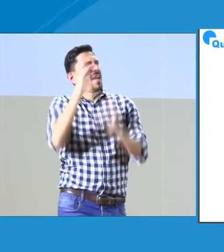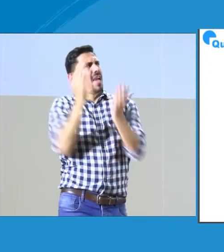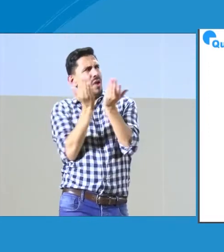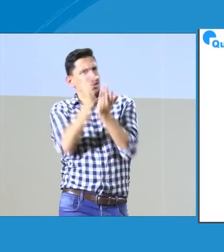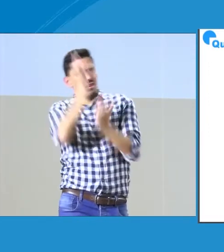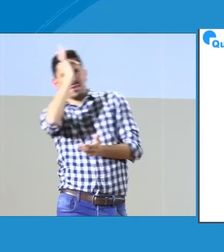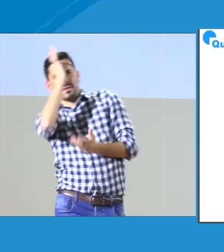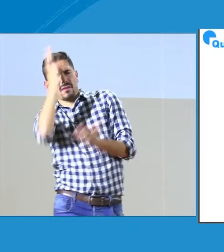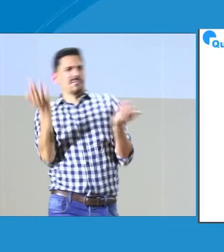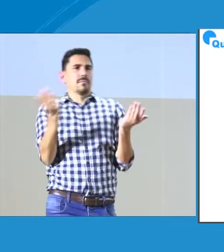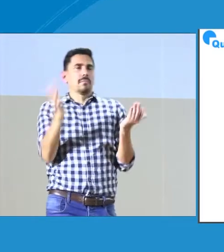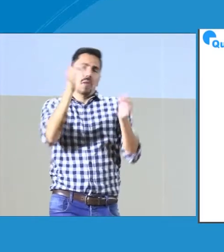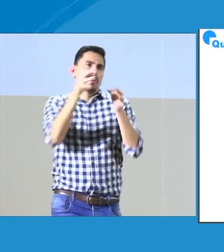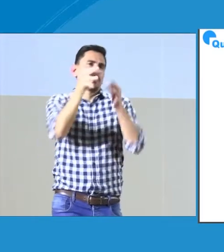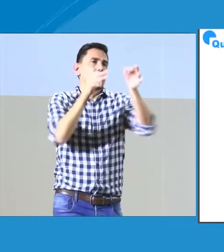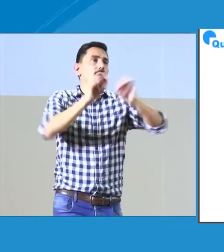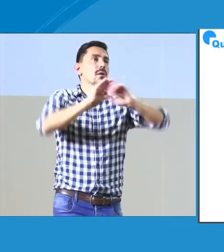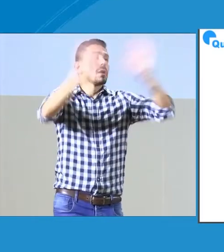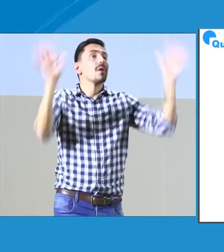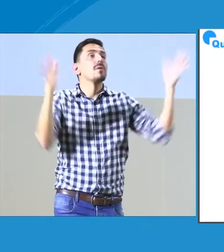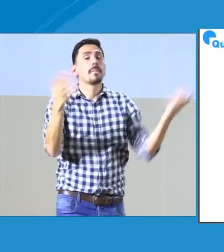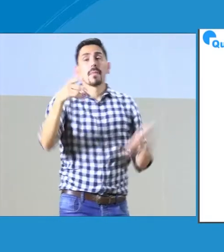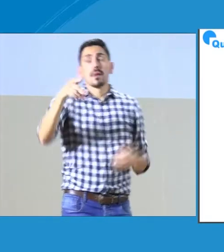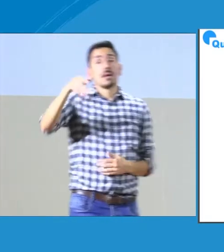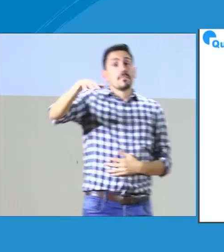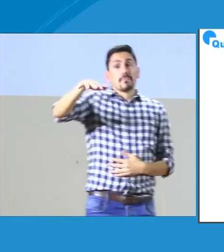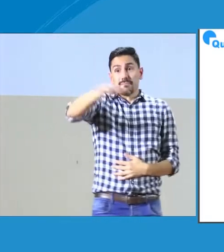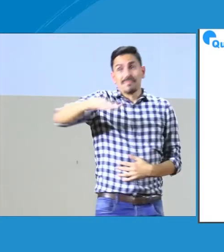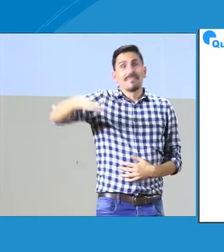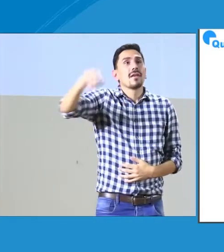hospitalización domiciliaria. ¿A qué se refiere?